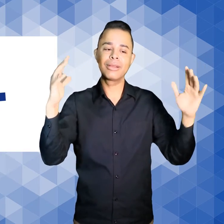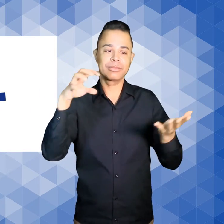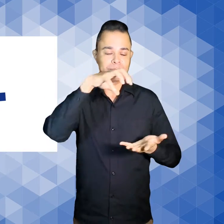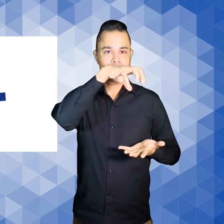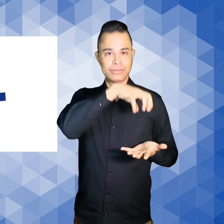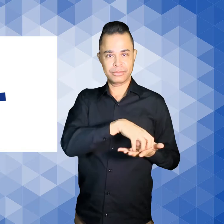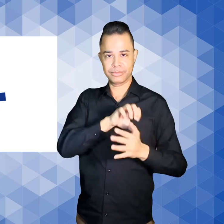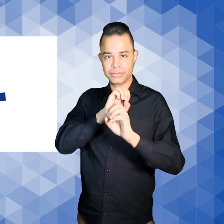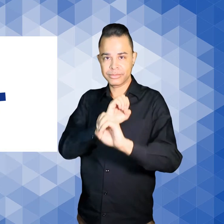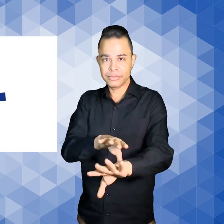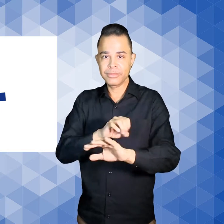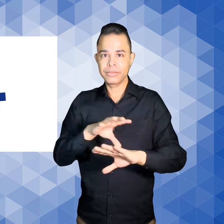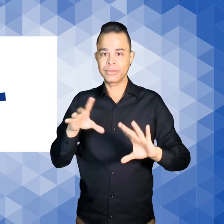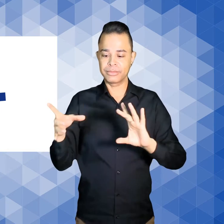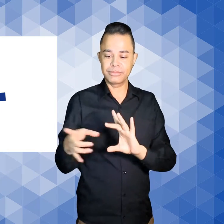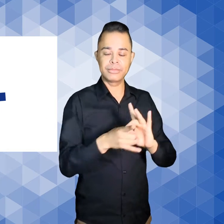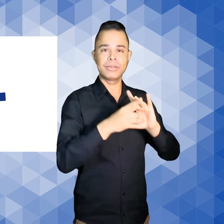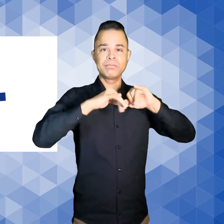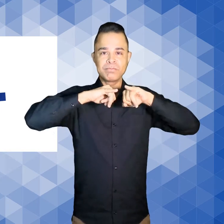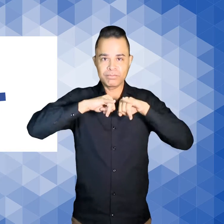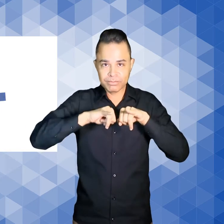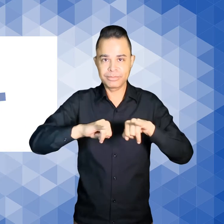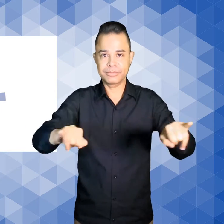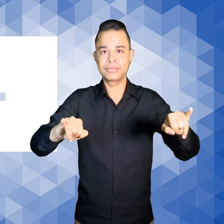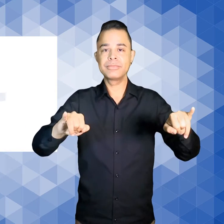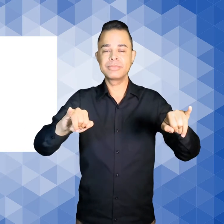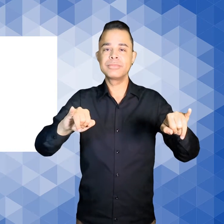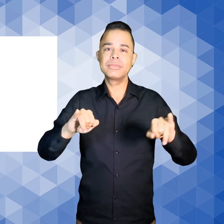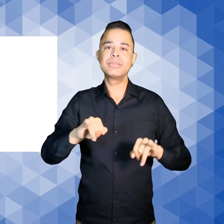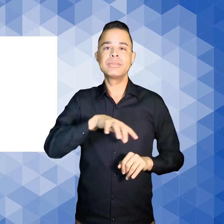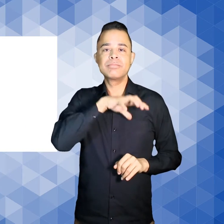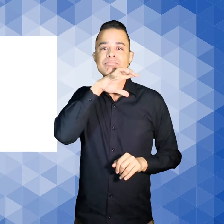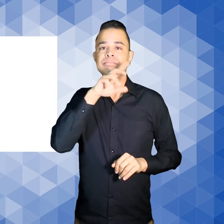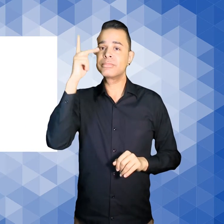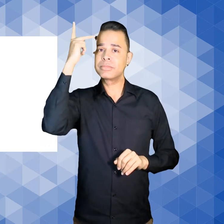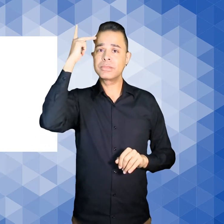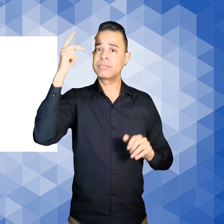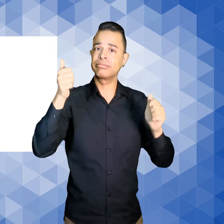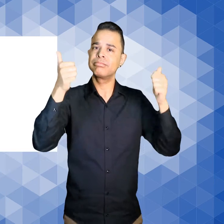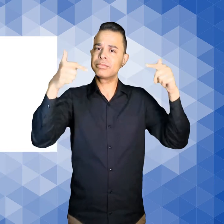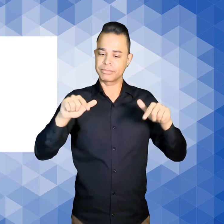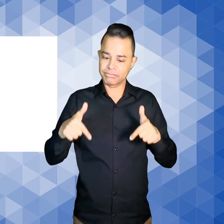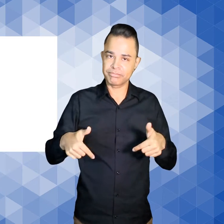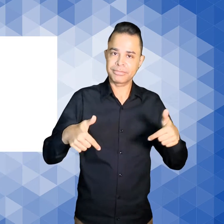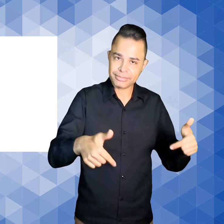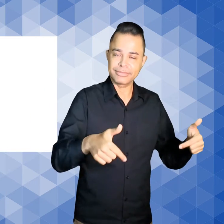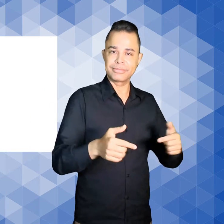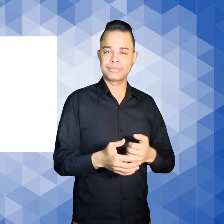e Difusão do Zoológico de São Paulo Explicaram a importância da iniciativa Nós conseguimos